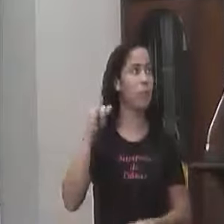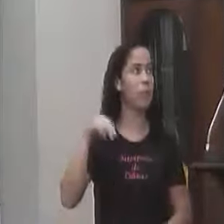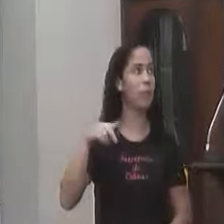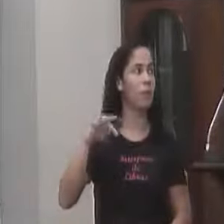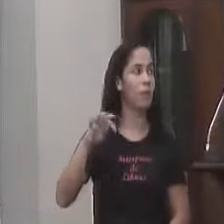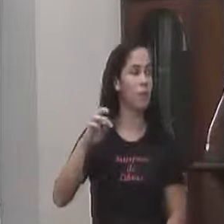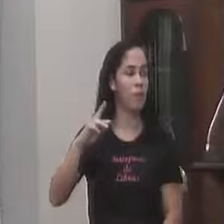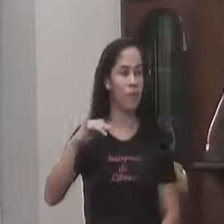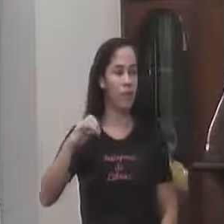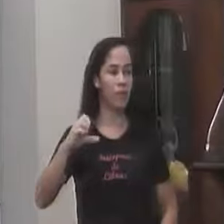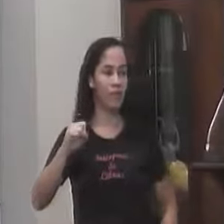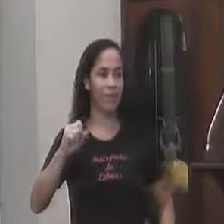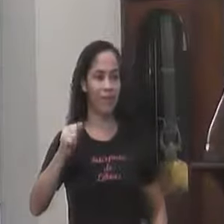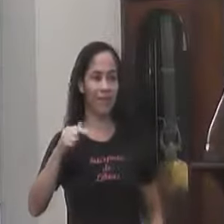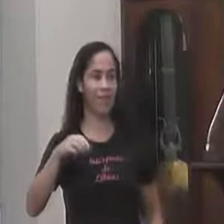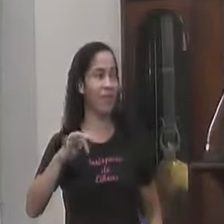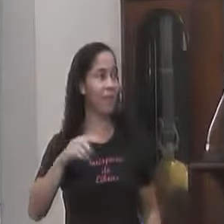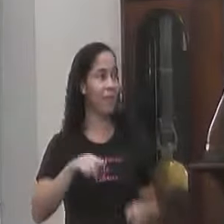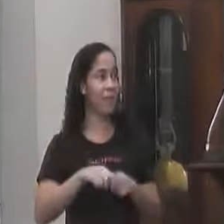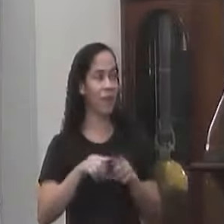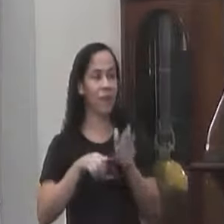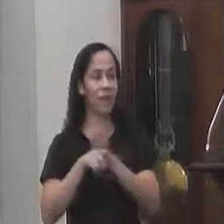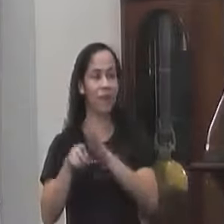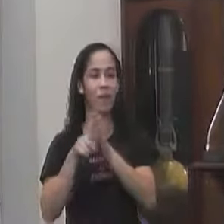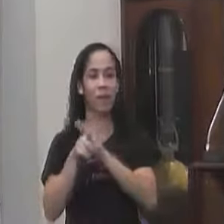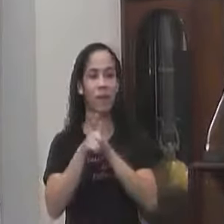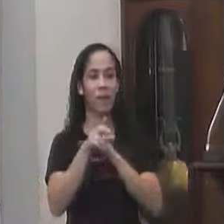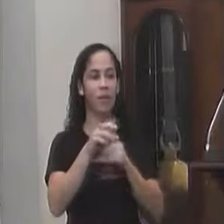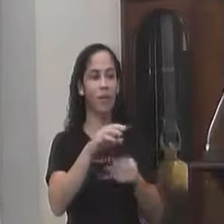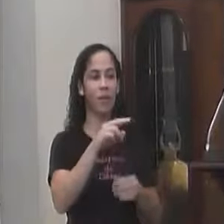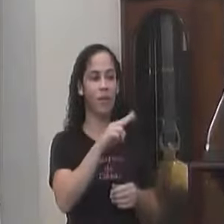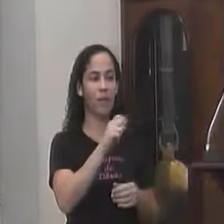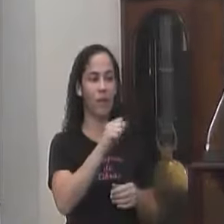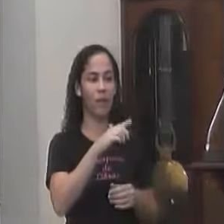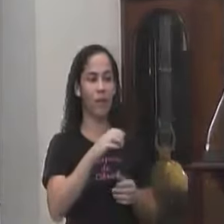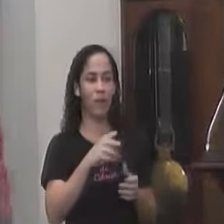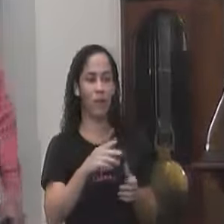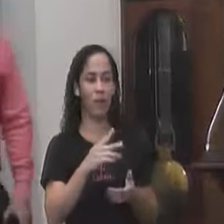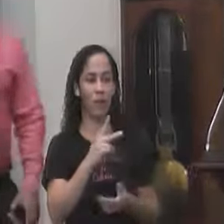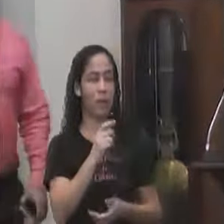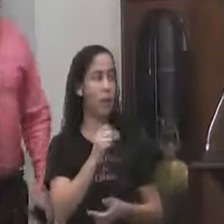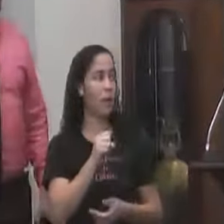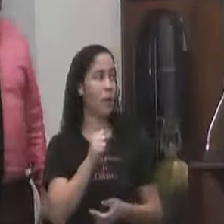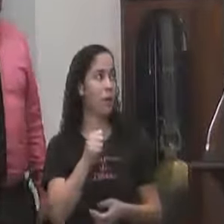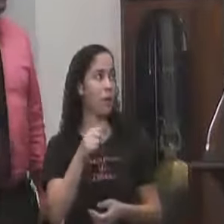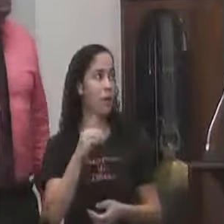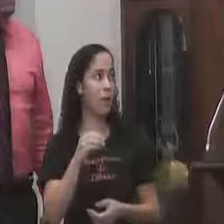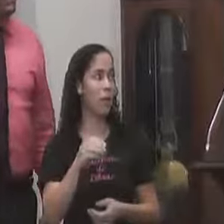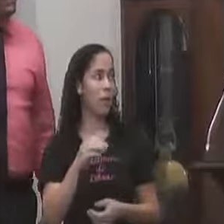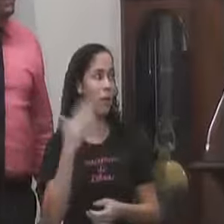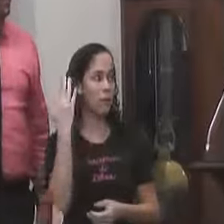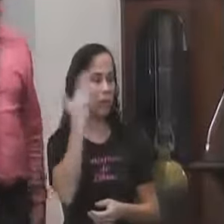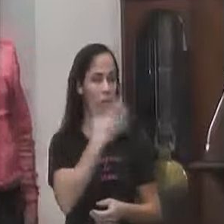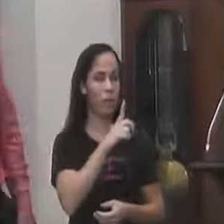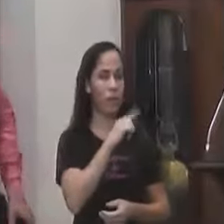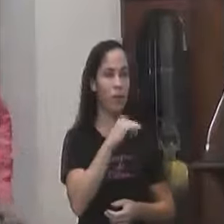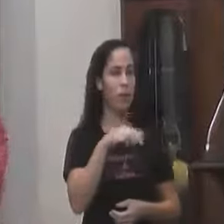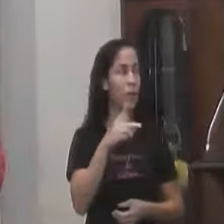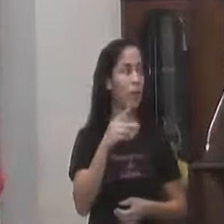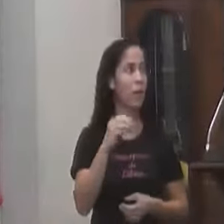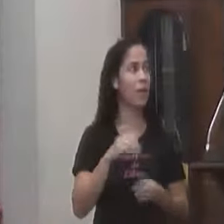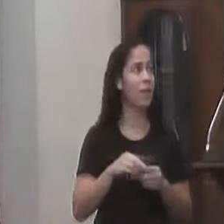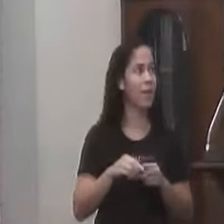Que Numa enquete Do Valença Passada Limpo Ele teve ali Uma Uma aceitação boa